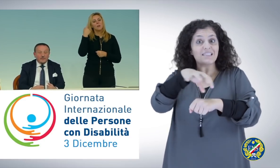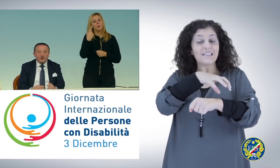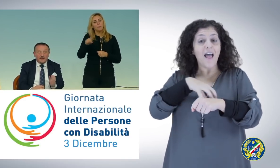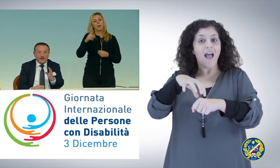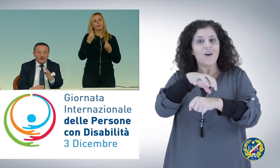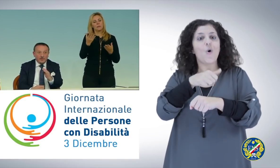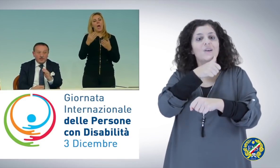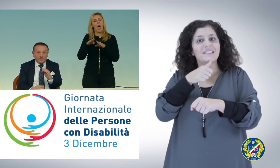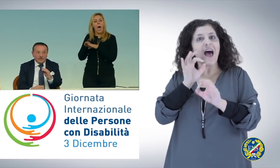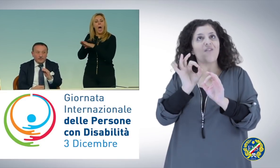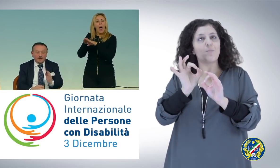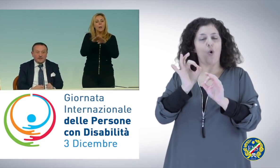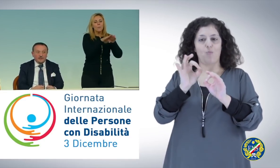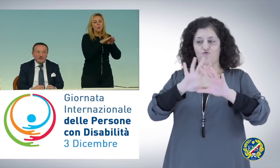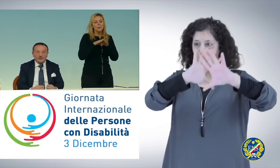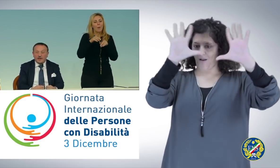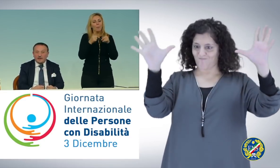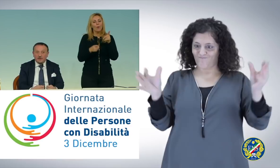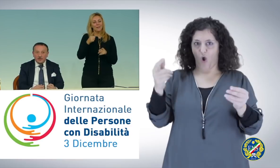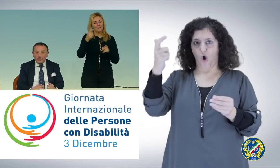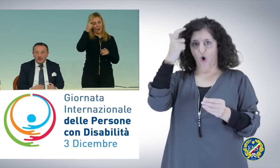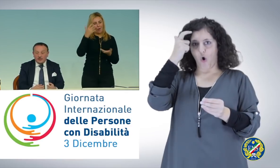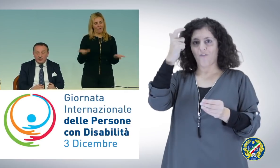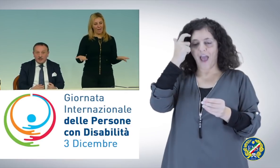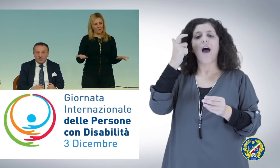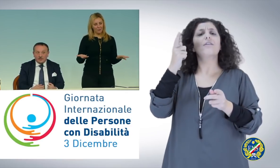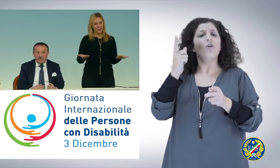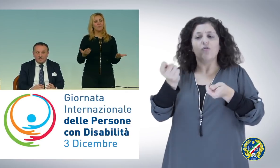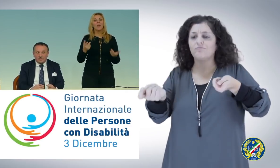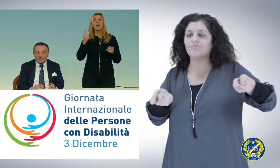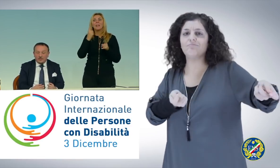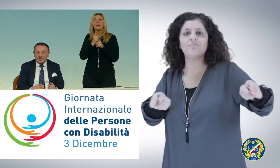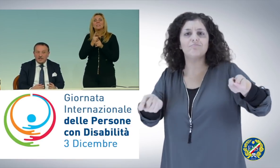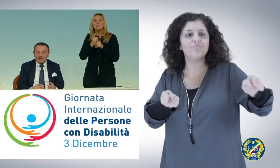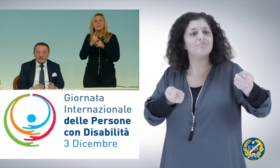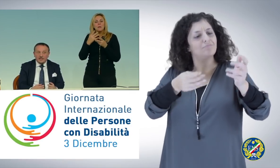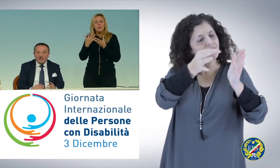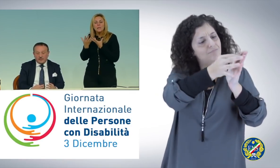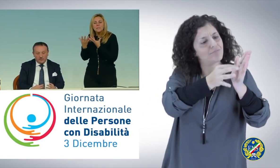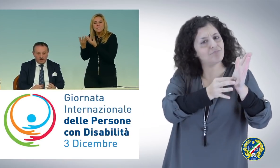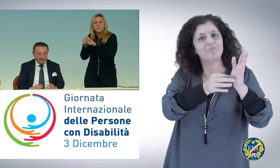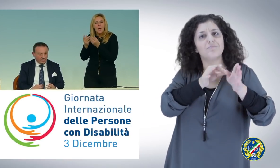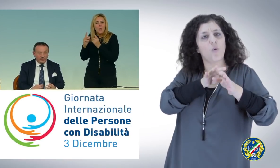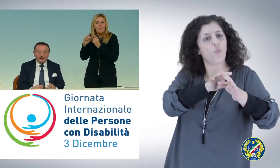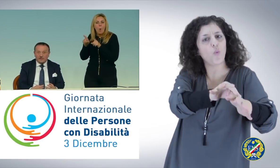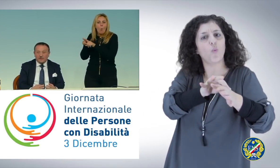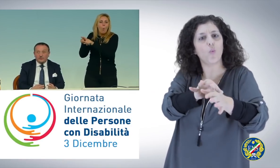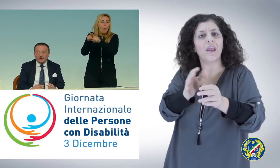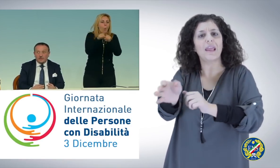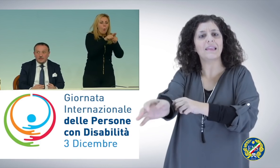armonizzare quindi queste politiche del Governo raccordando in linee di indirizzo, evidentemente secondo linee di